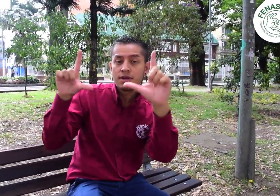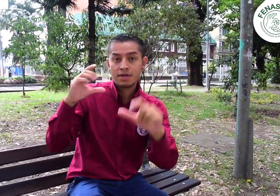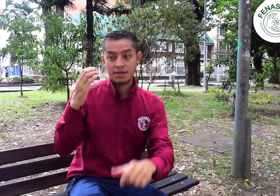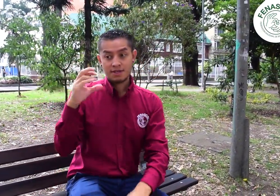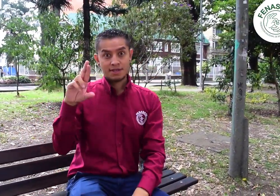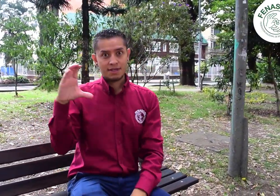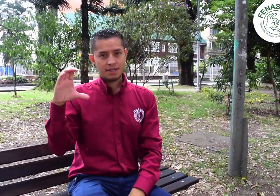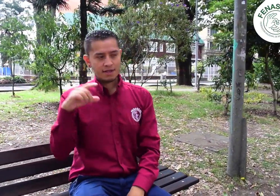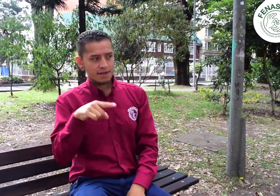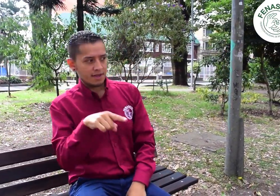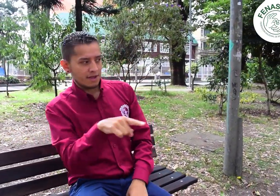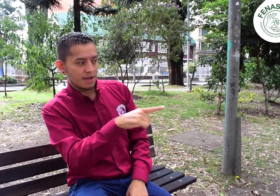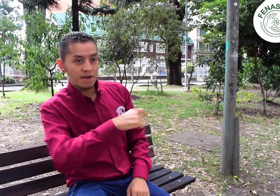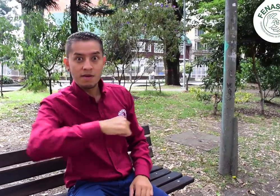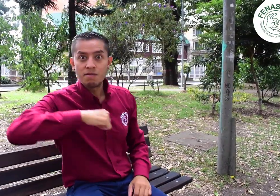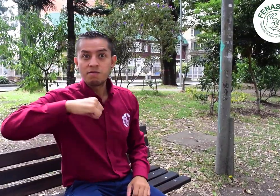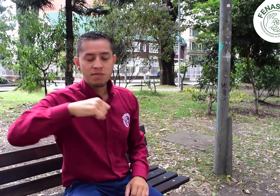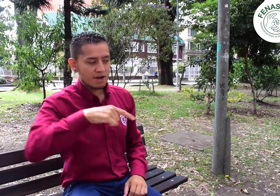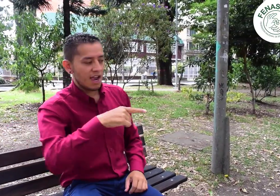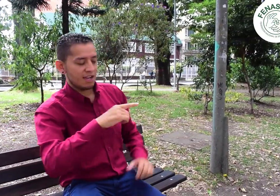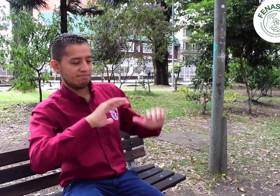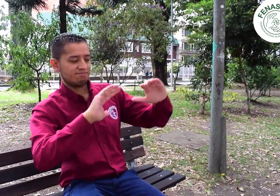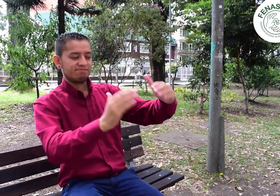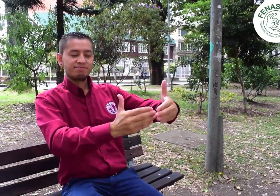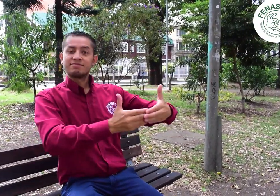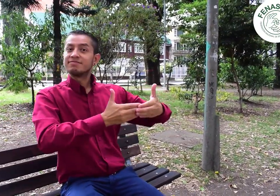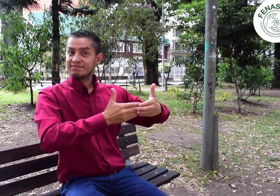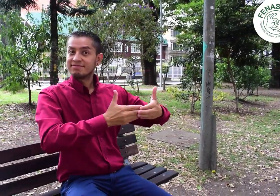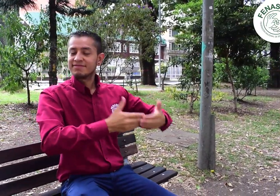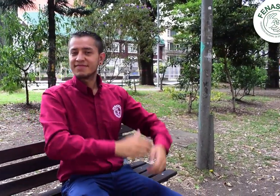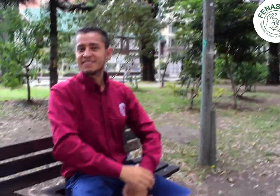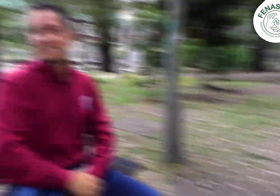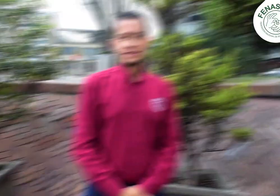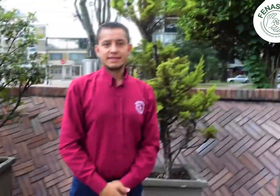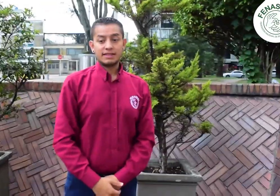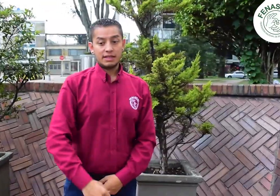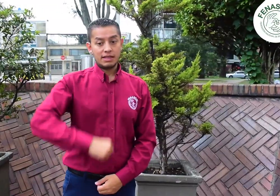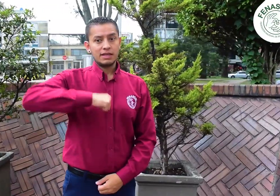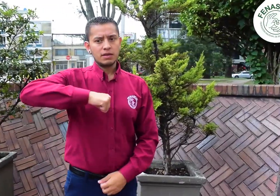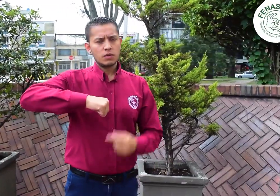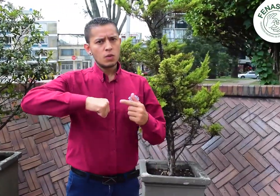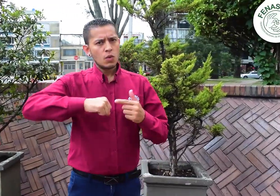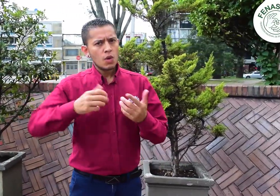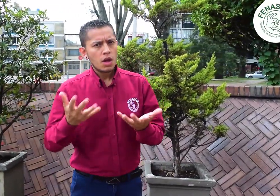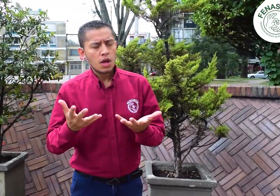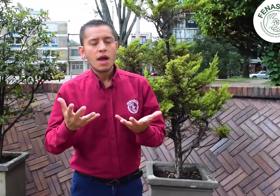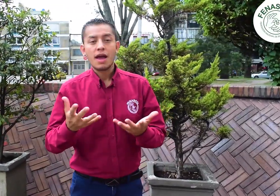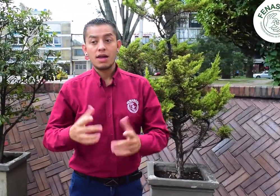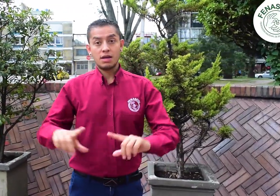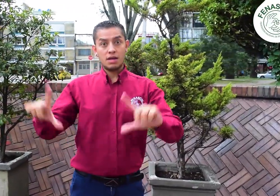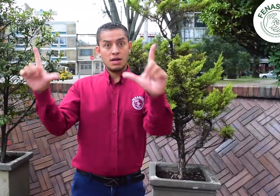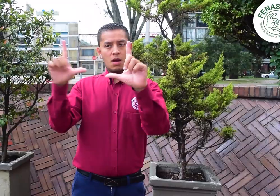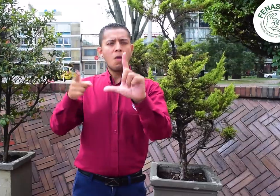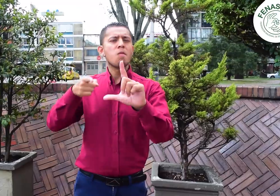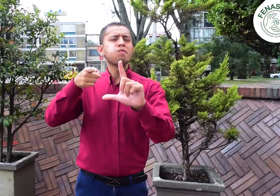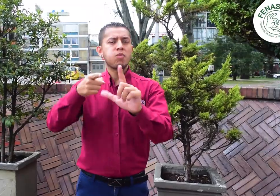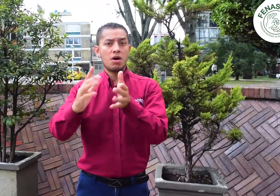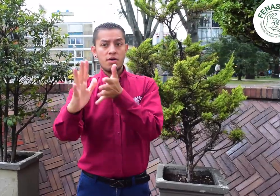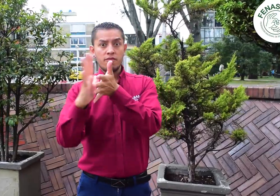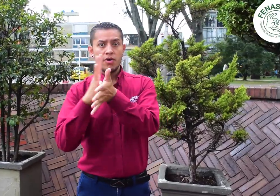televisión y por eso también la CRC busca proteger sus derechos. ¿De cuál derecho estaríamos hablando? Nos enfocaremos en el derecho a la